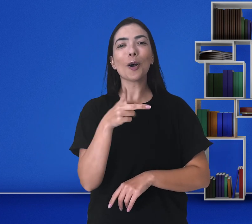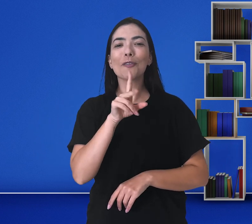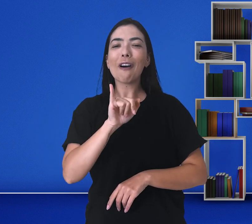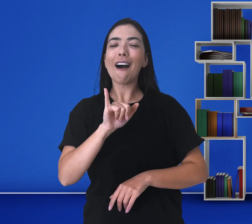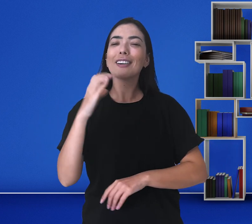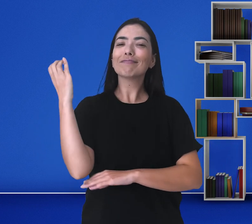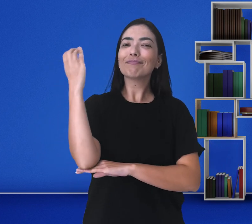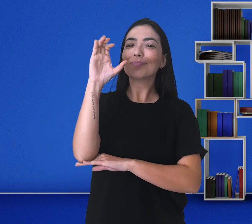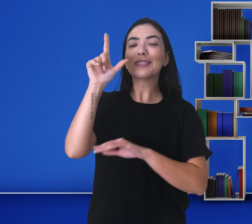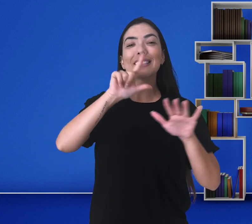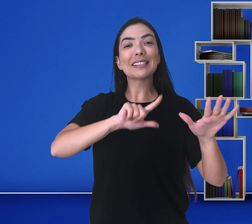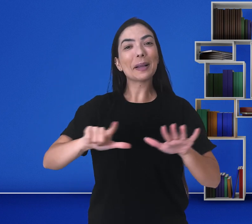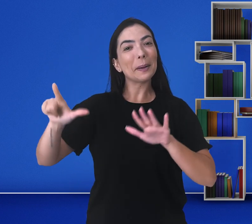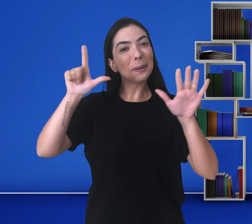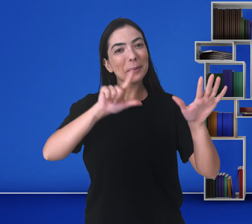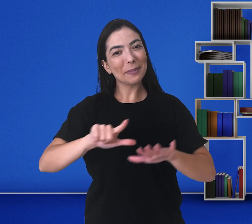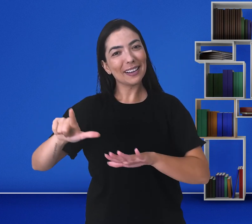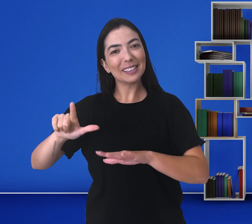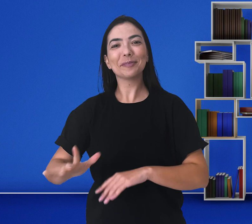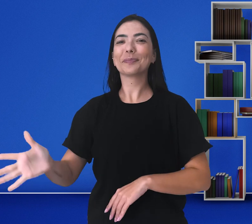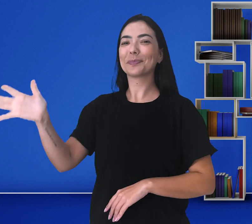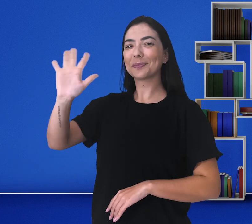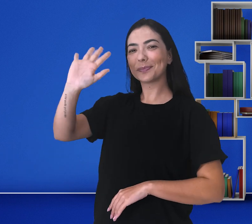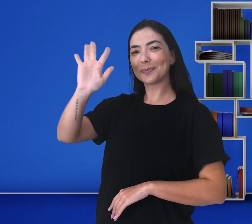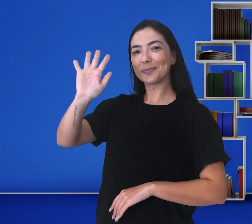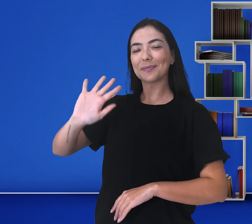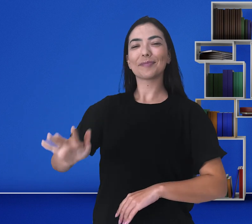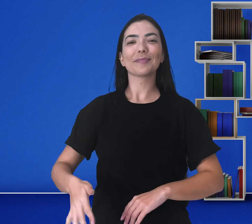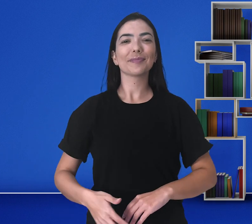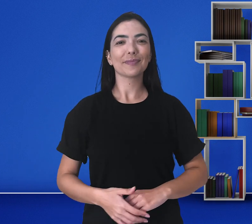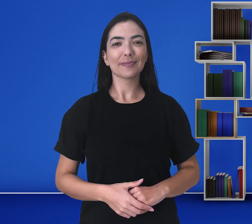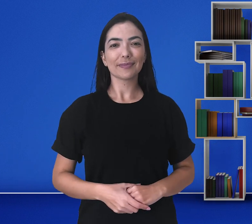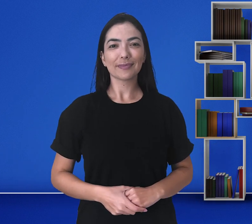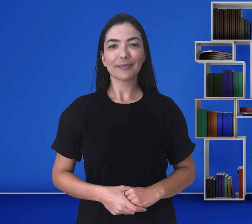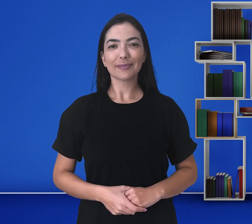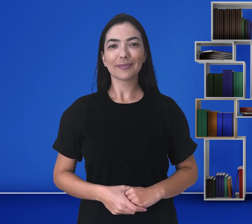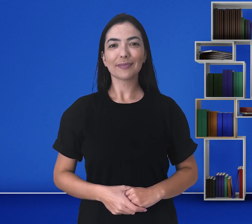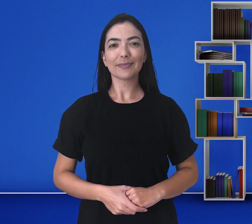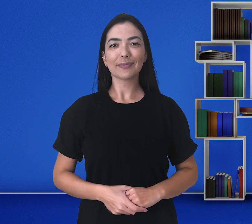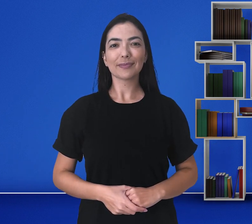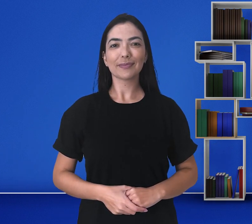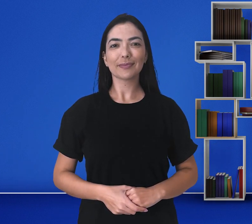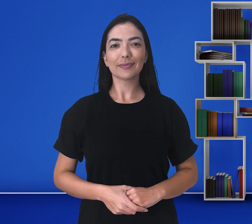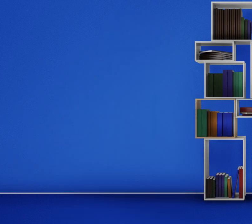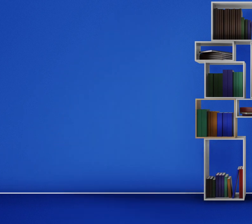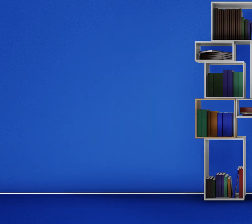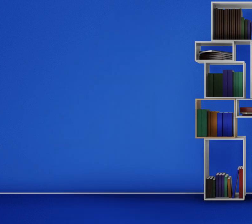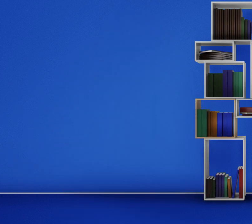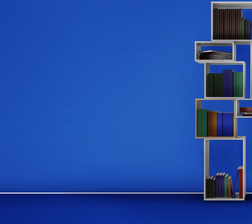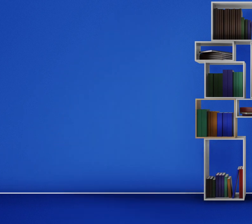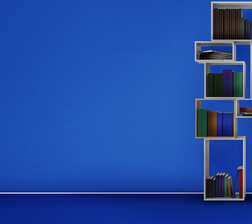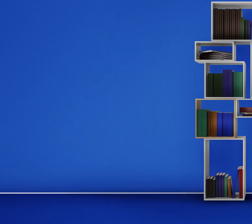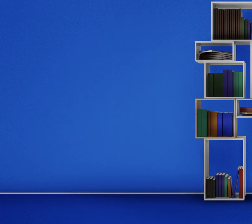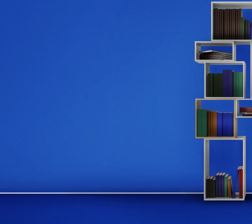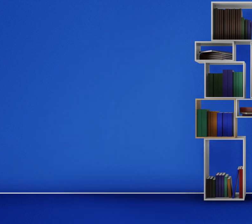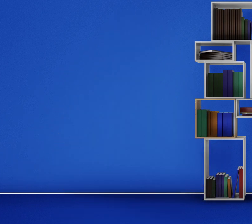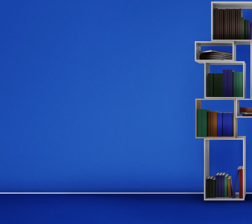Estarei esperando. Tchau! Transcrição e Legendas por